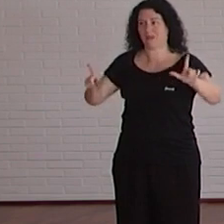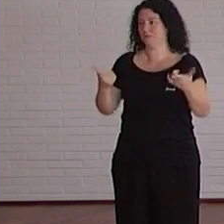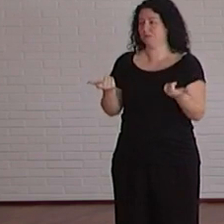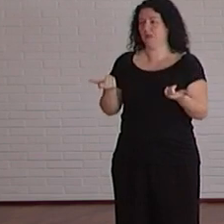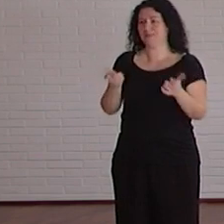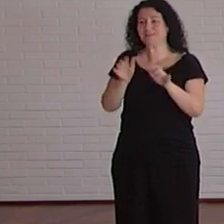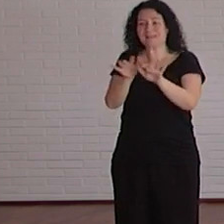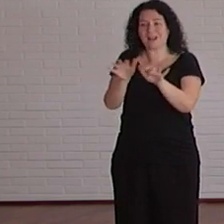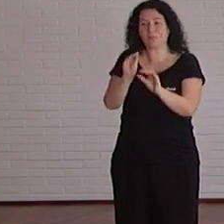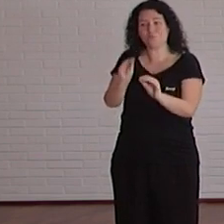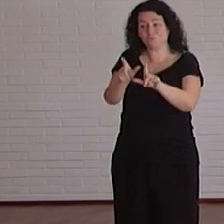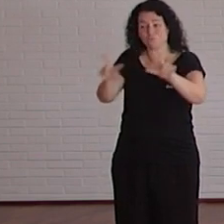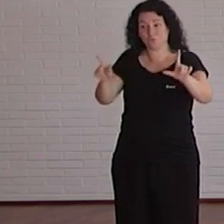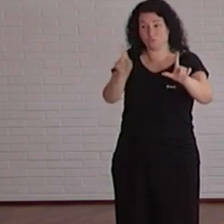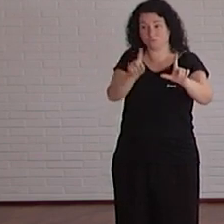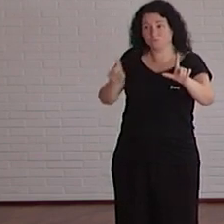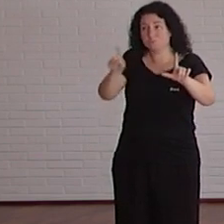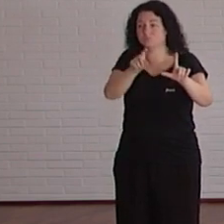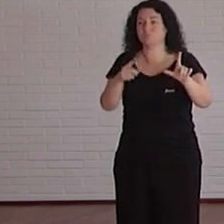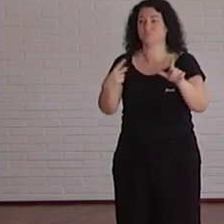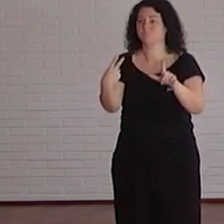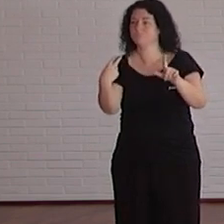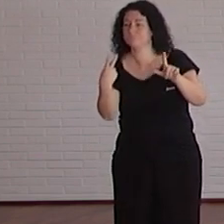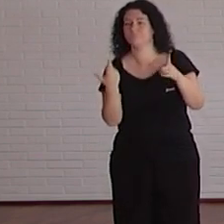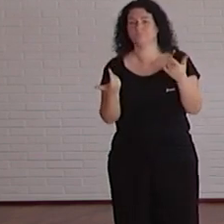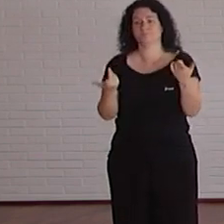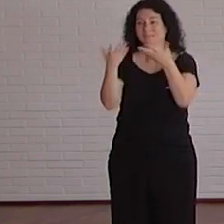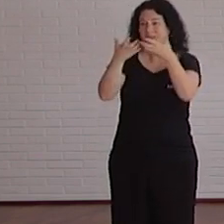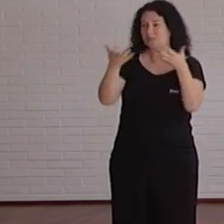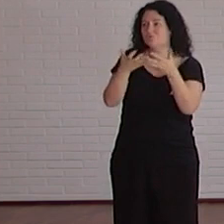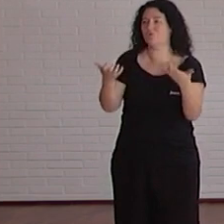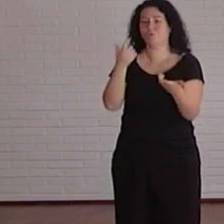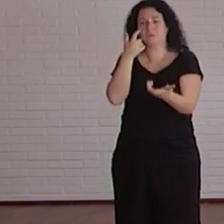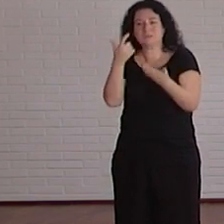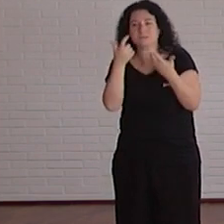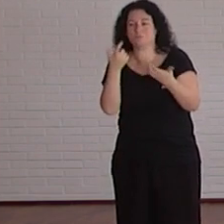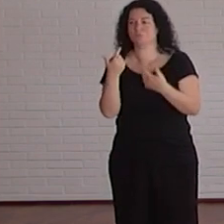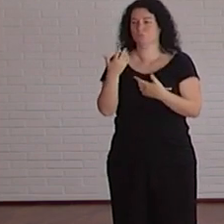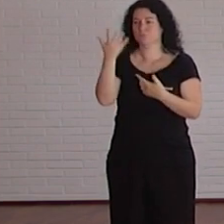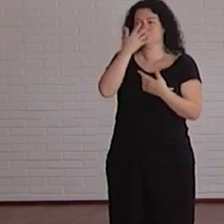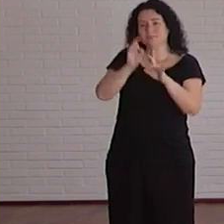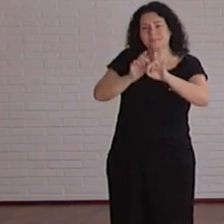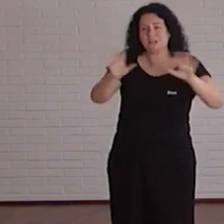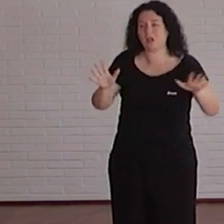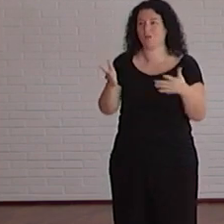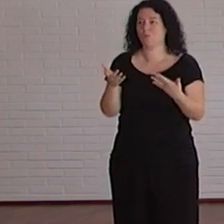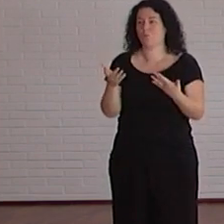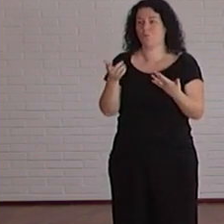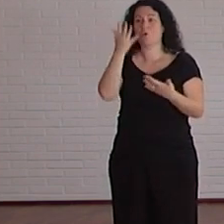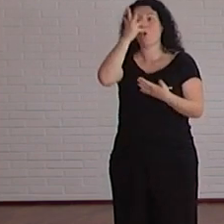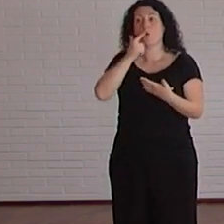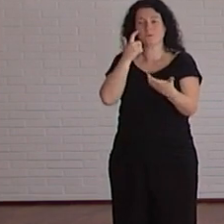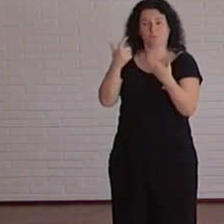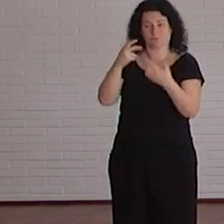pantalla el transcriptor de voz a texto los ajustes de resolución y la configuración de alto contraste de colores.